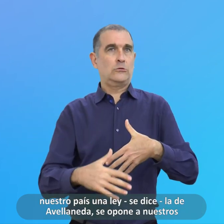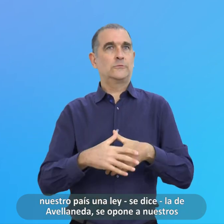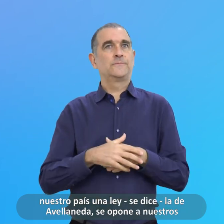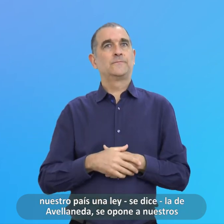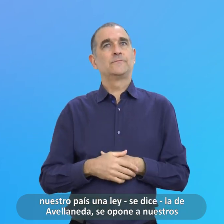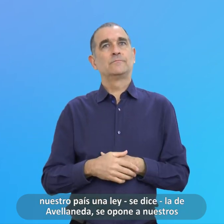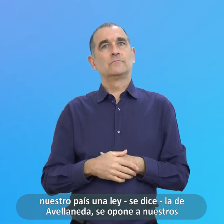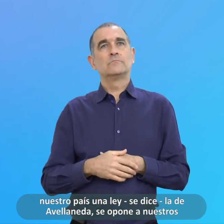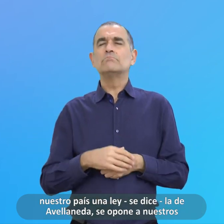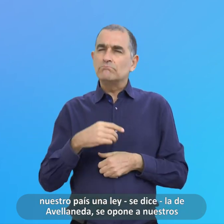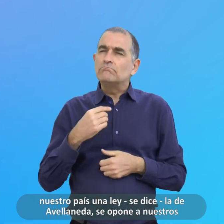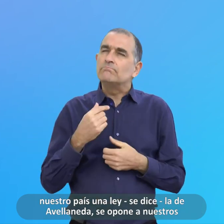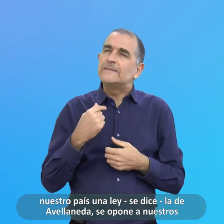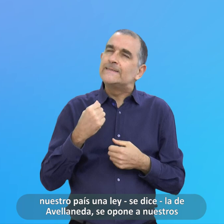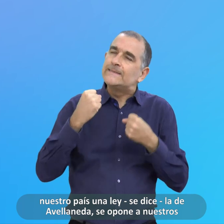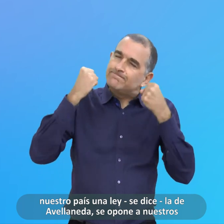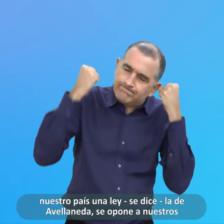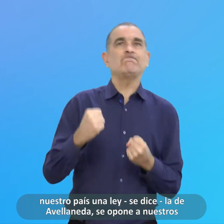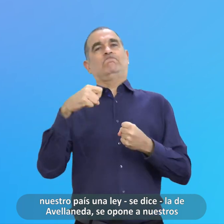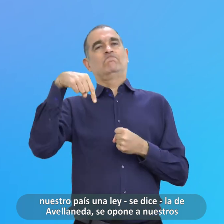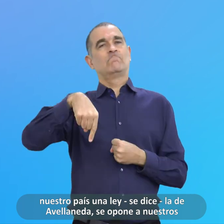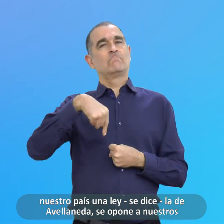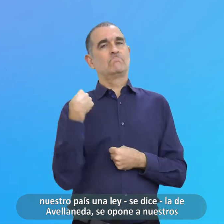La De Avellaneda